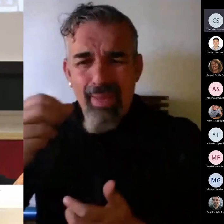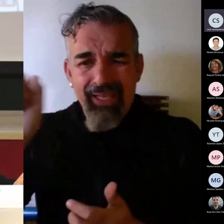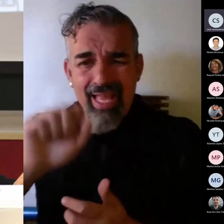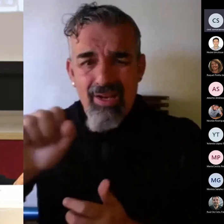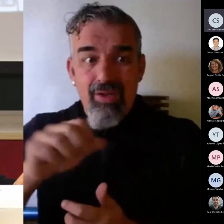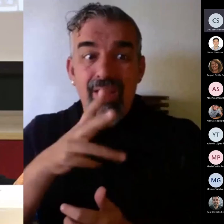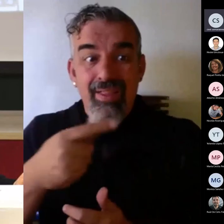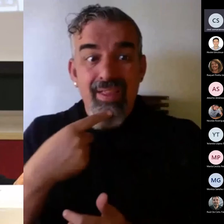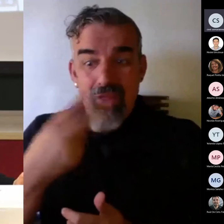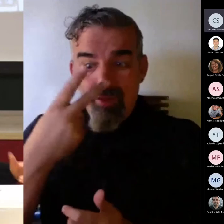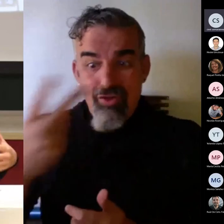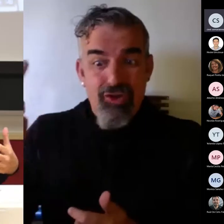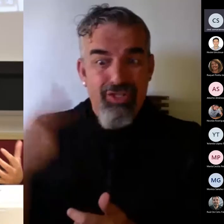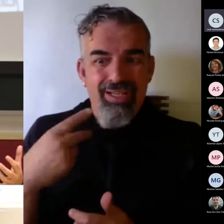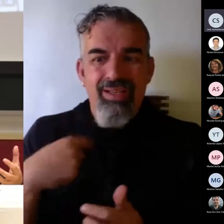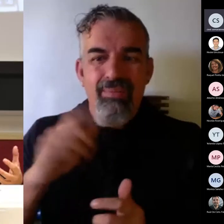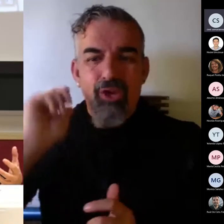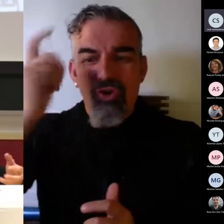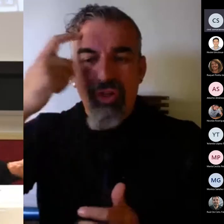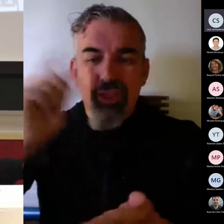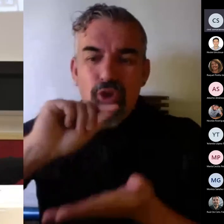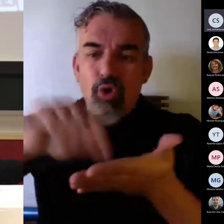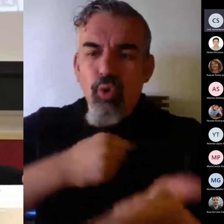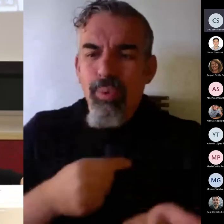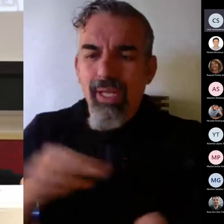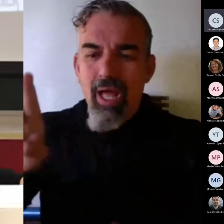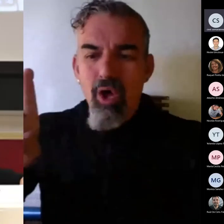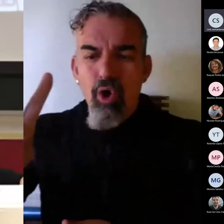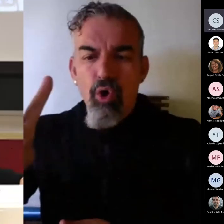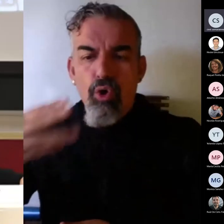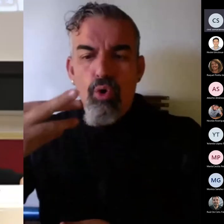años que empieza el concepto de rúbrica, a aparecer el concepto de nobre.